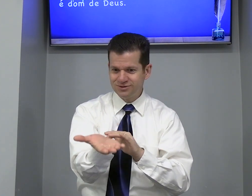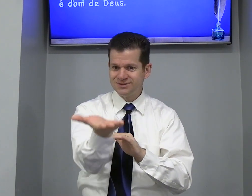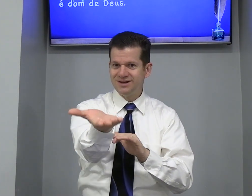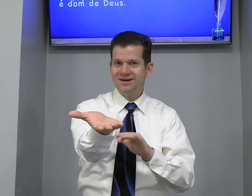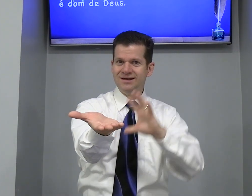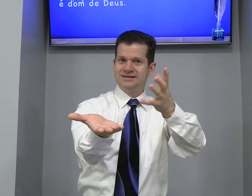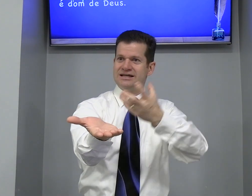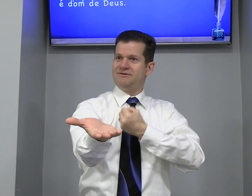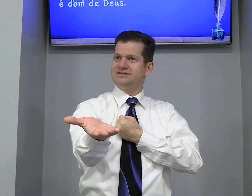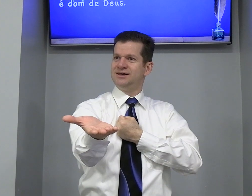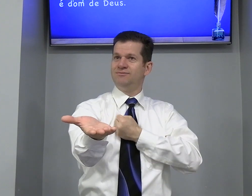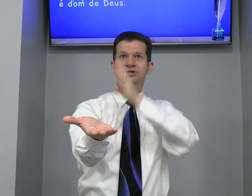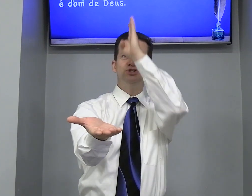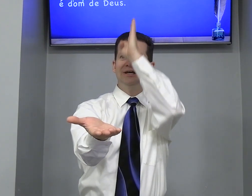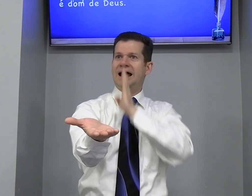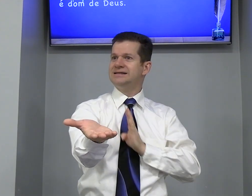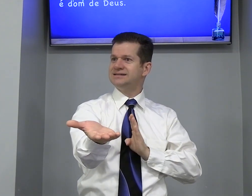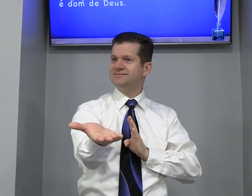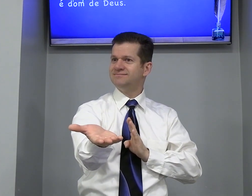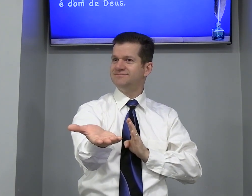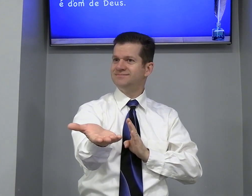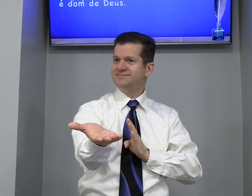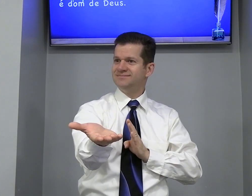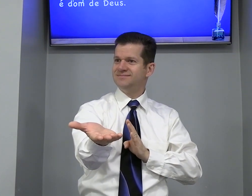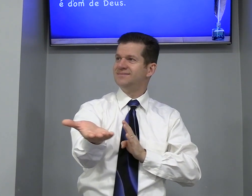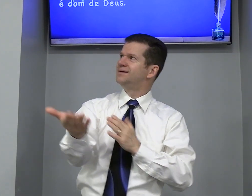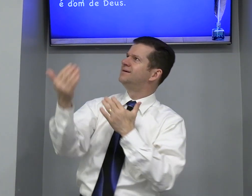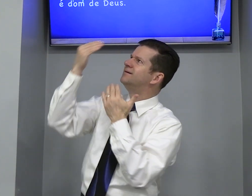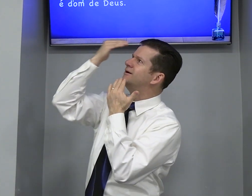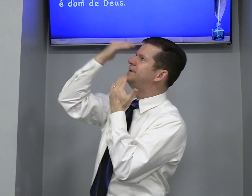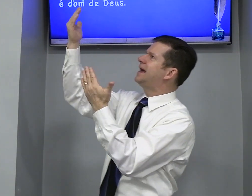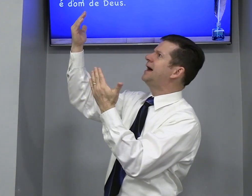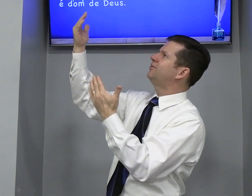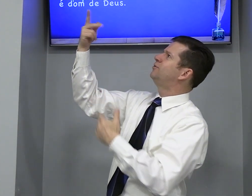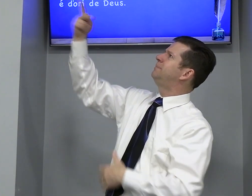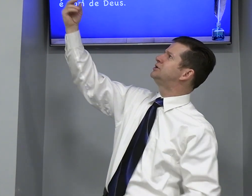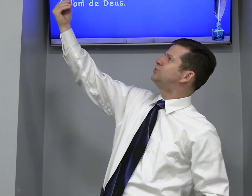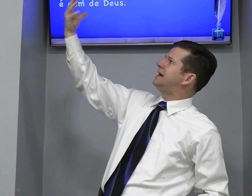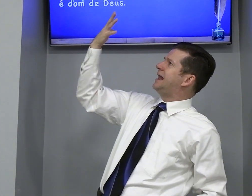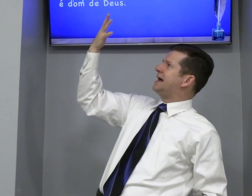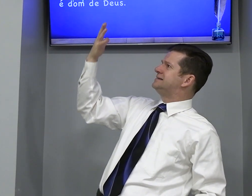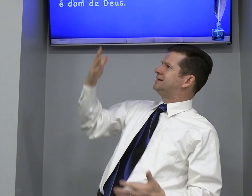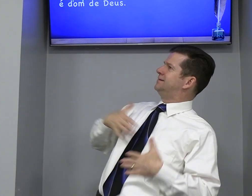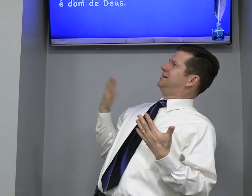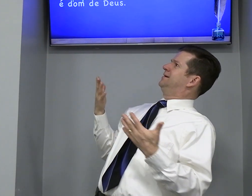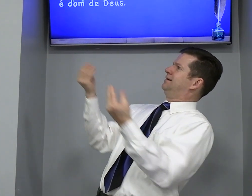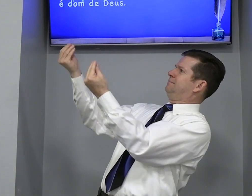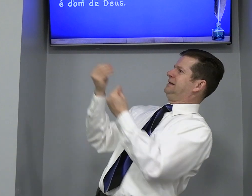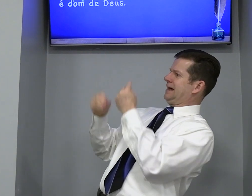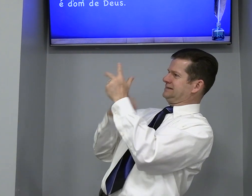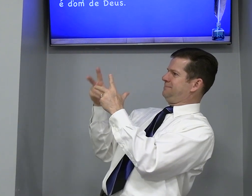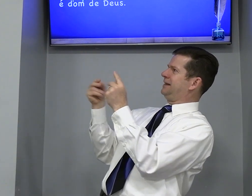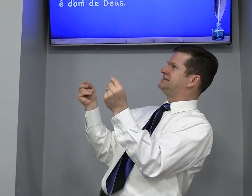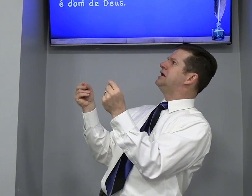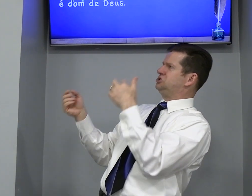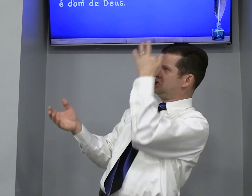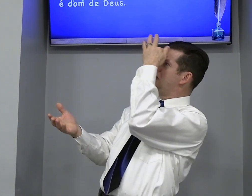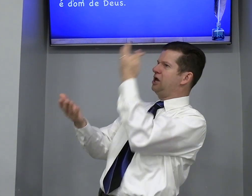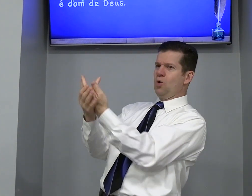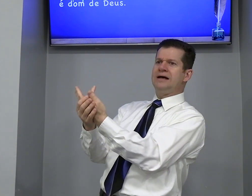Salvação De graça Obrigado Pela sua graça Me dá Esse presente Eu